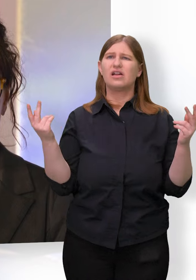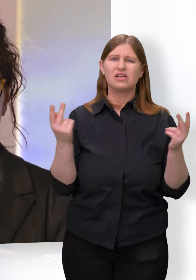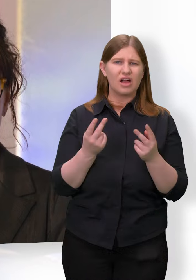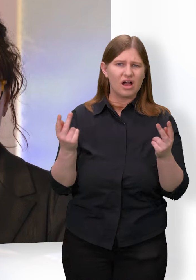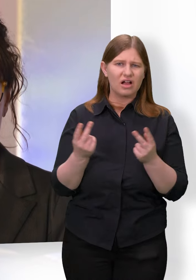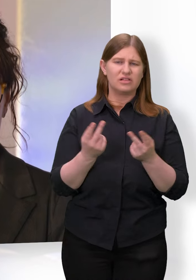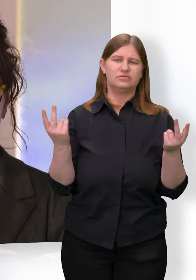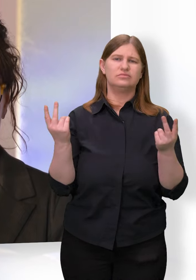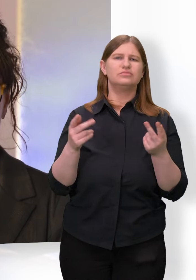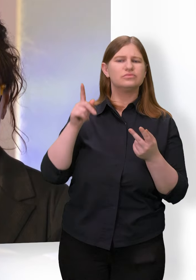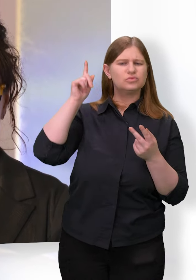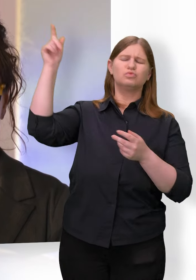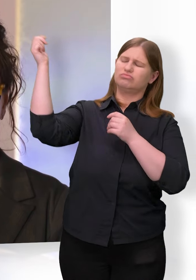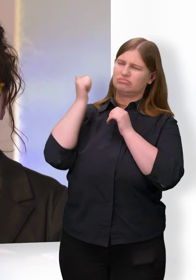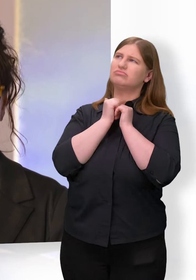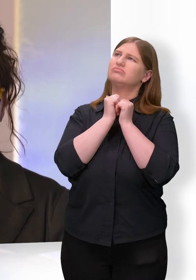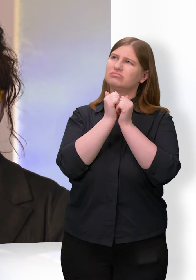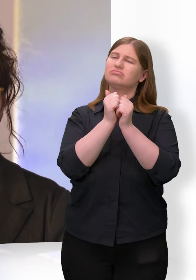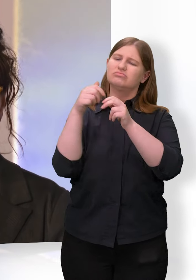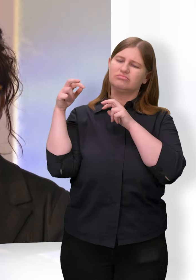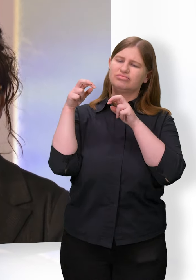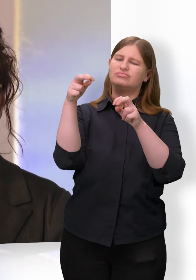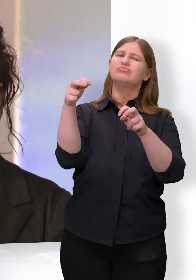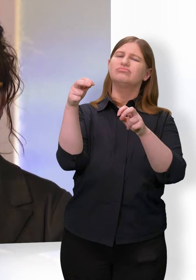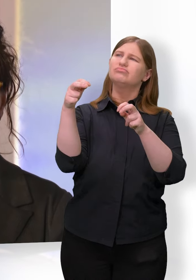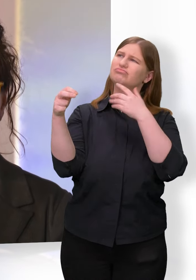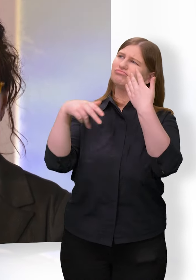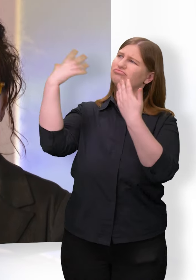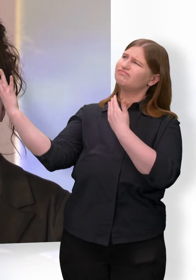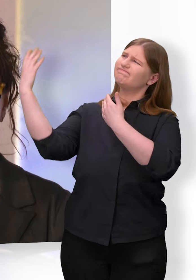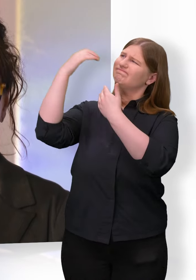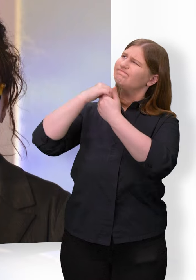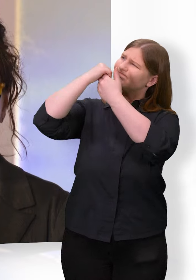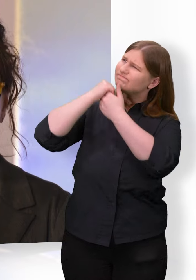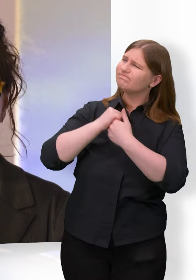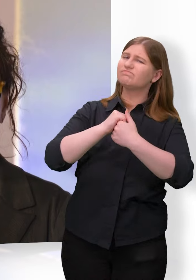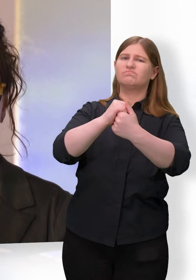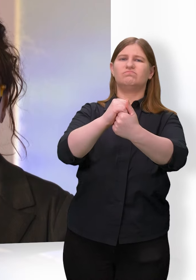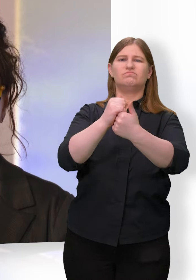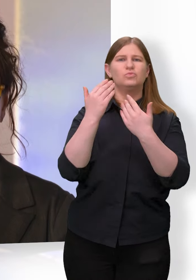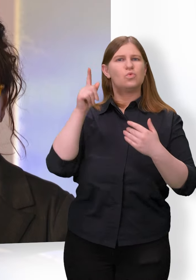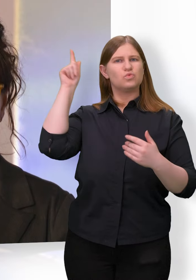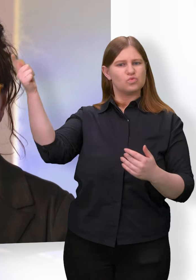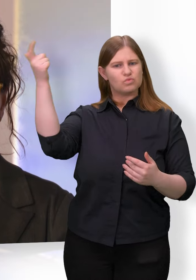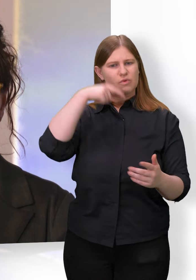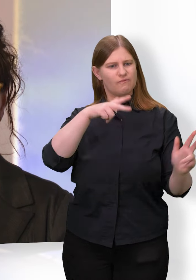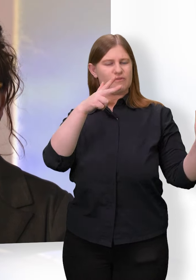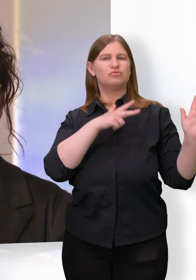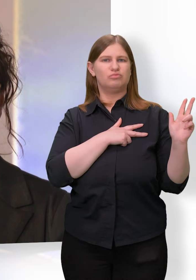Und du gehst mit mir. Ich gehe mit dir, Hand in Hand. Das hast du zugesagt. Und auf